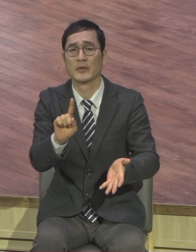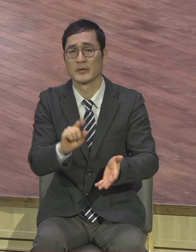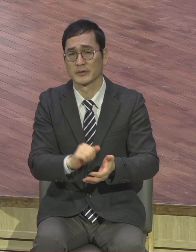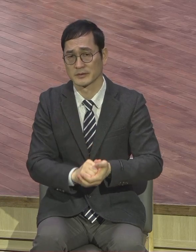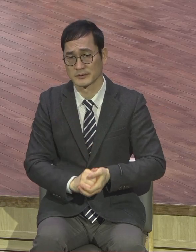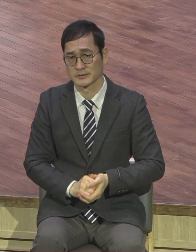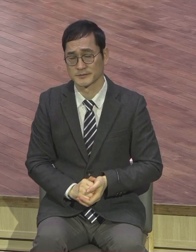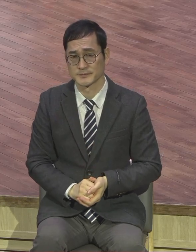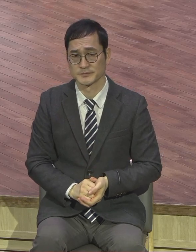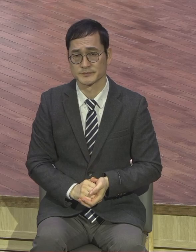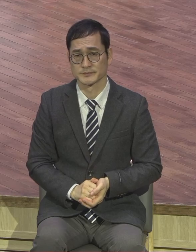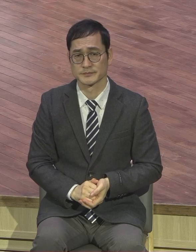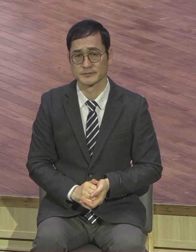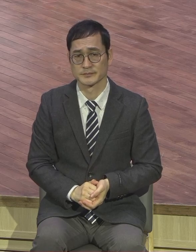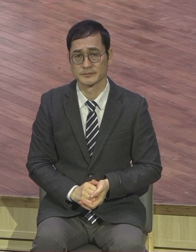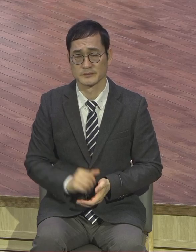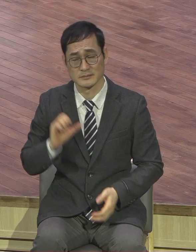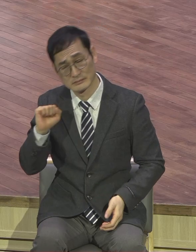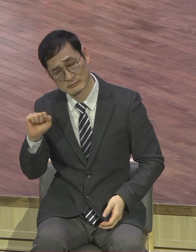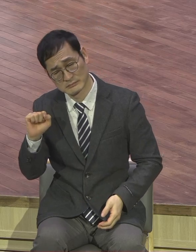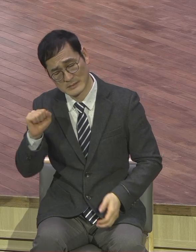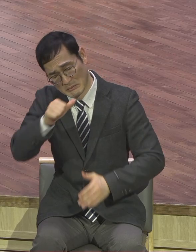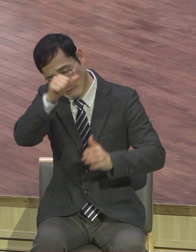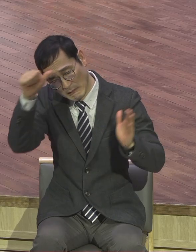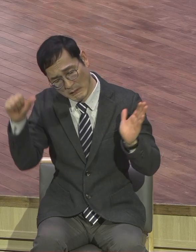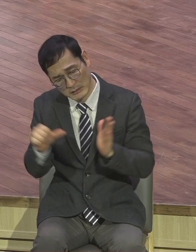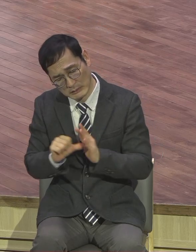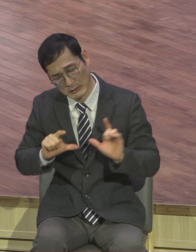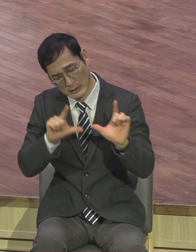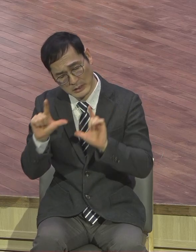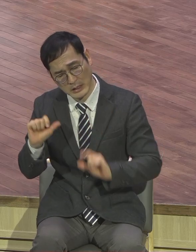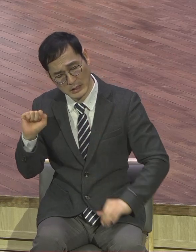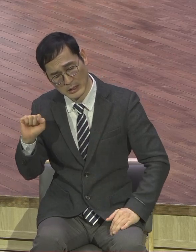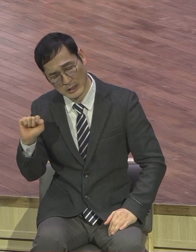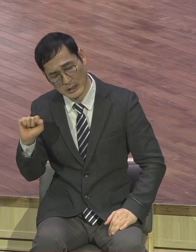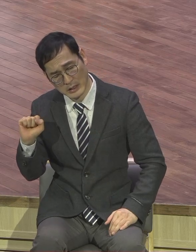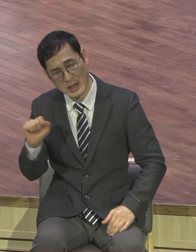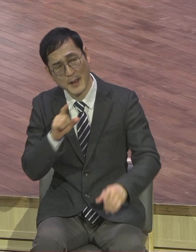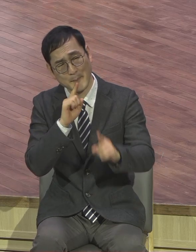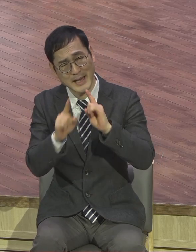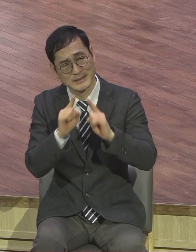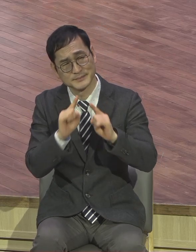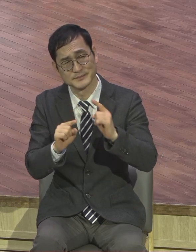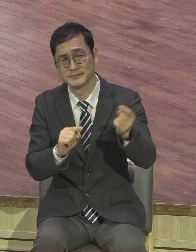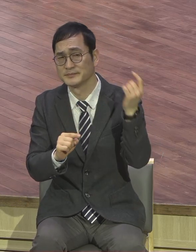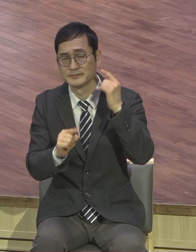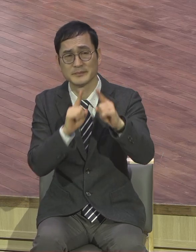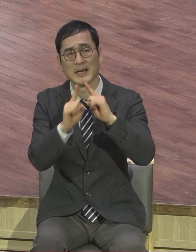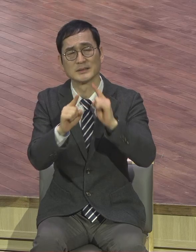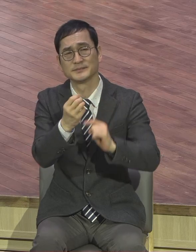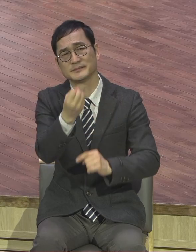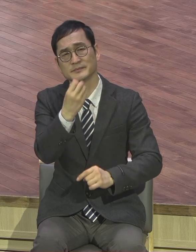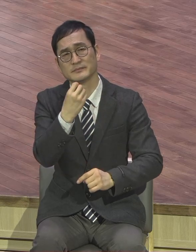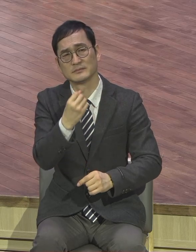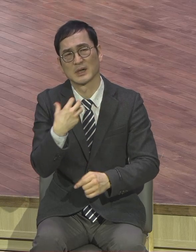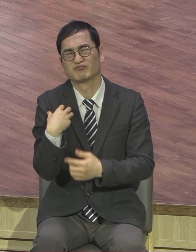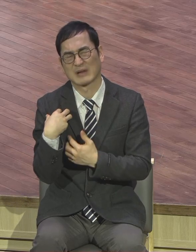평생을 산다. 평생을 사라. 말씀 들으면 부담스러워. 교회가 부담스러워.